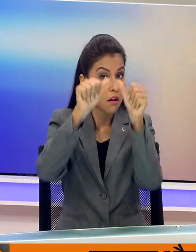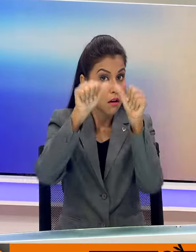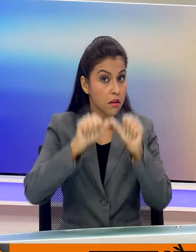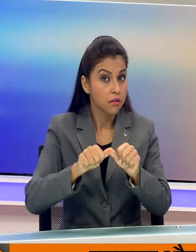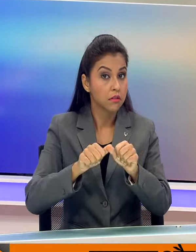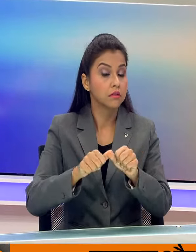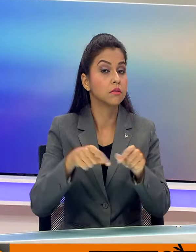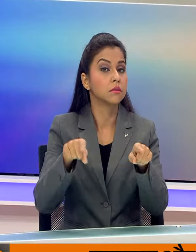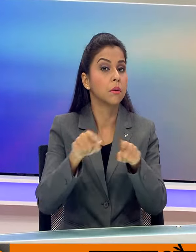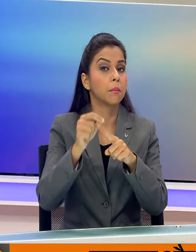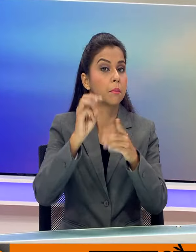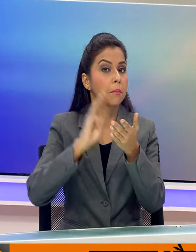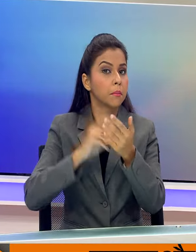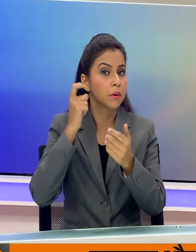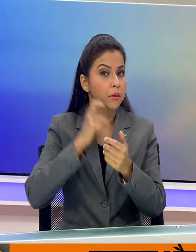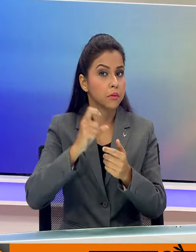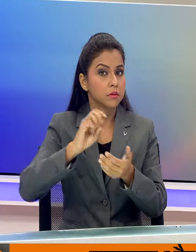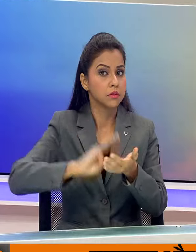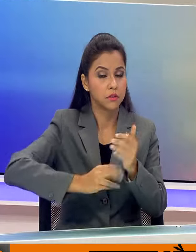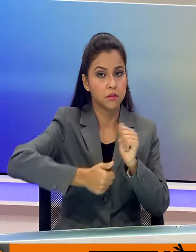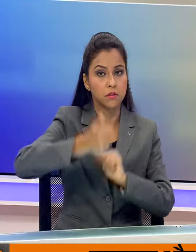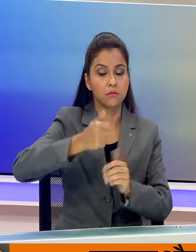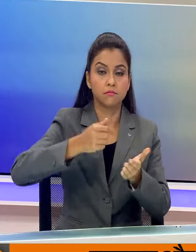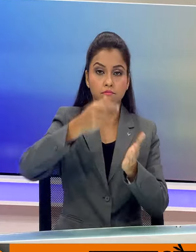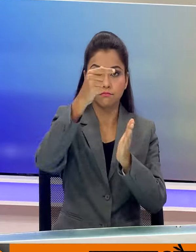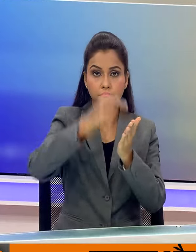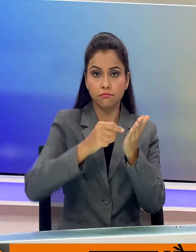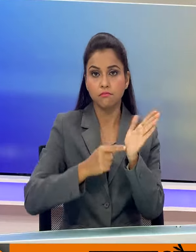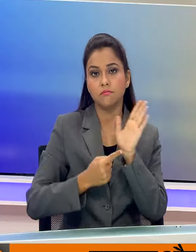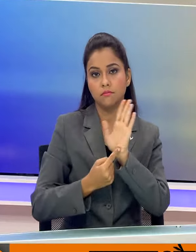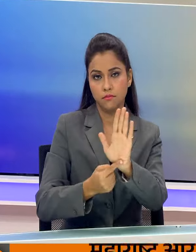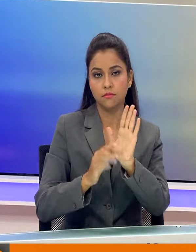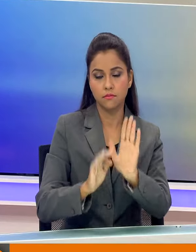प्रधान मंत्री और चांसलर को प्रस्थूत करते हैं